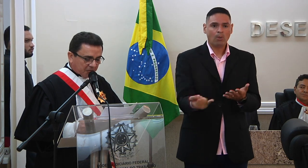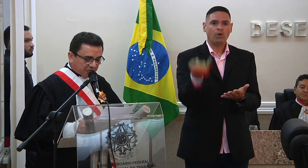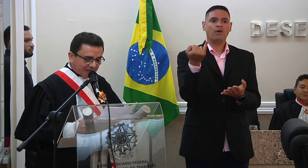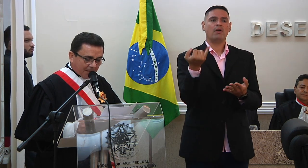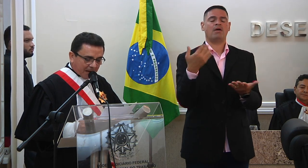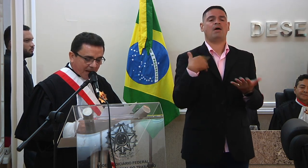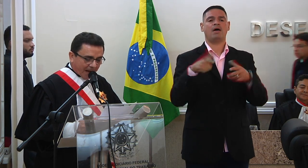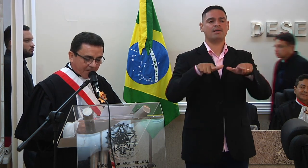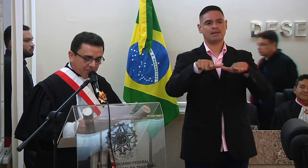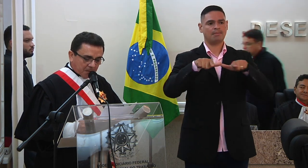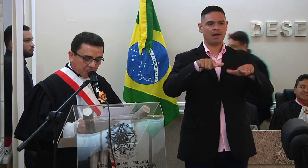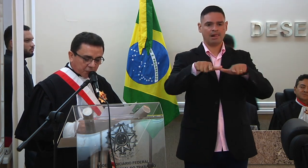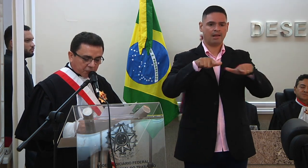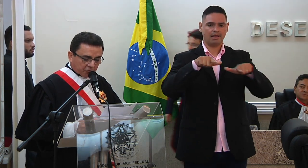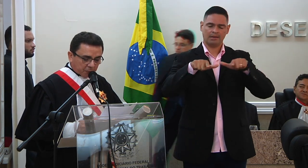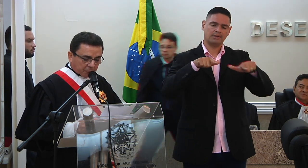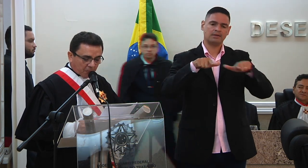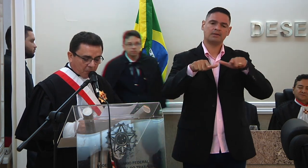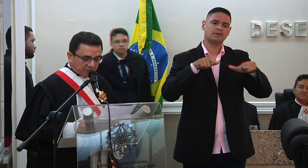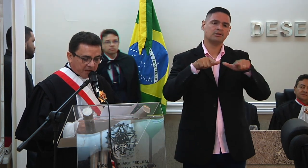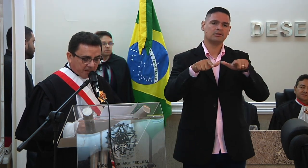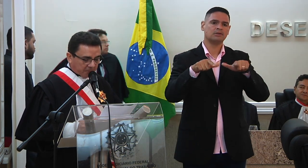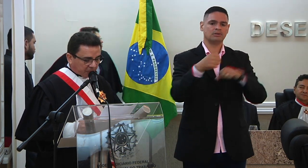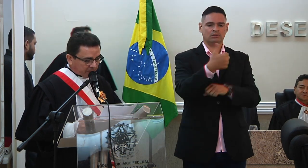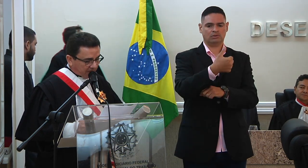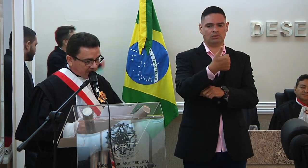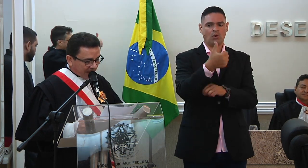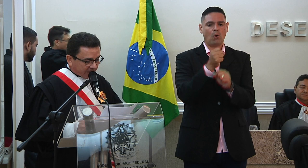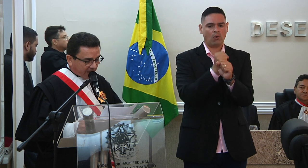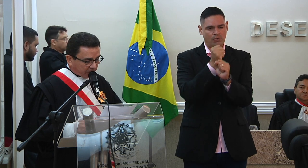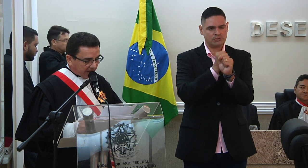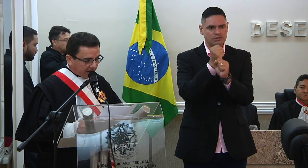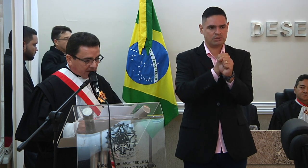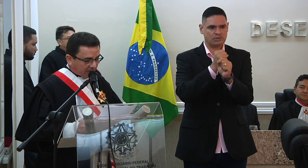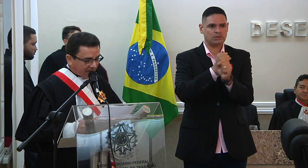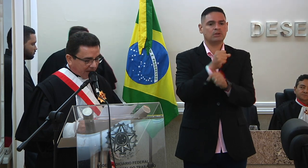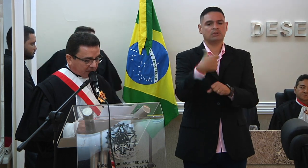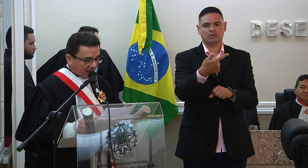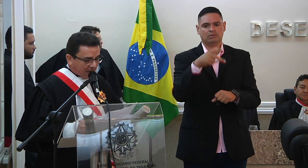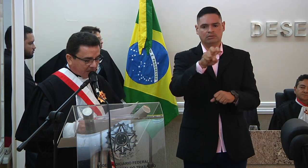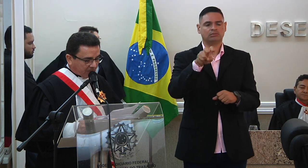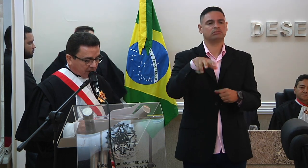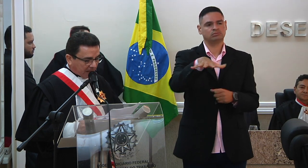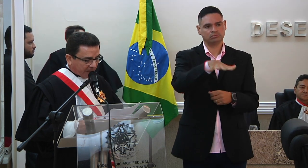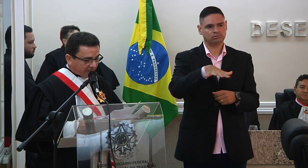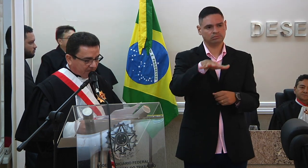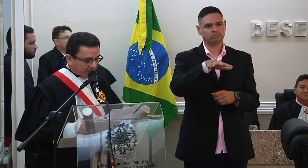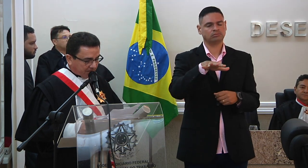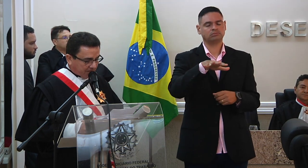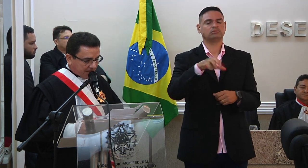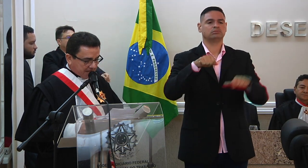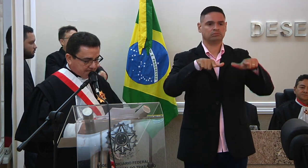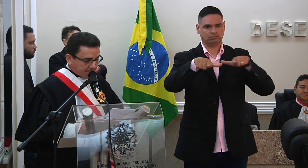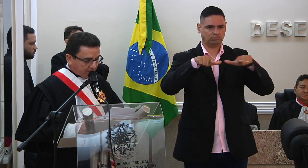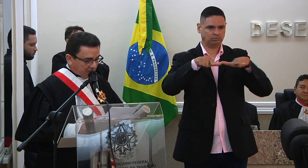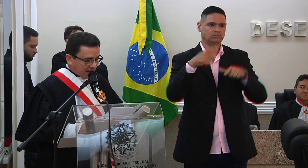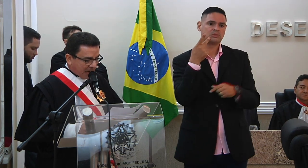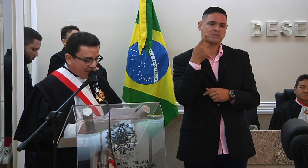de trabalhar nos últimos 11 anos na 15ª Vara do Trabalho de Fortaleza